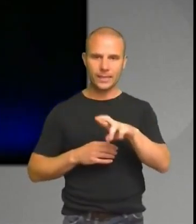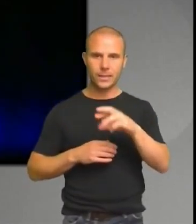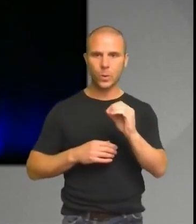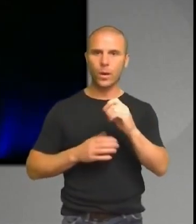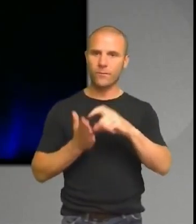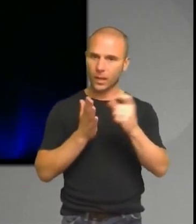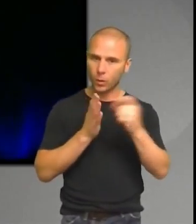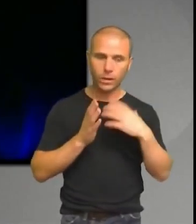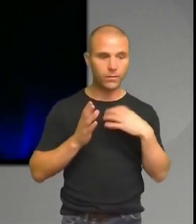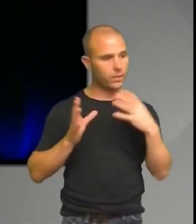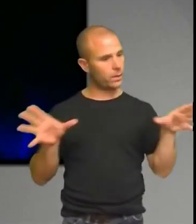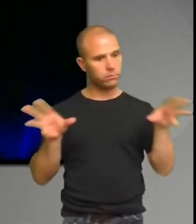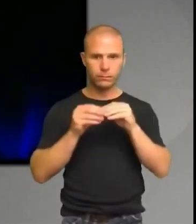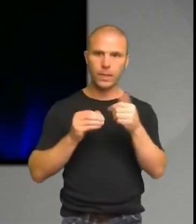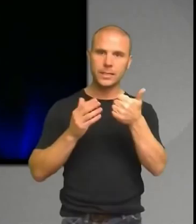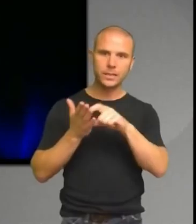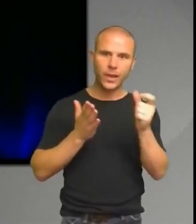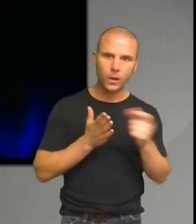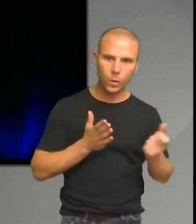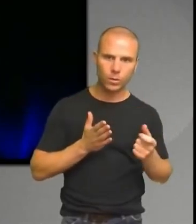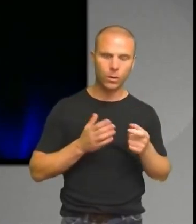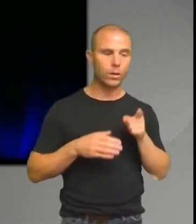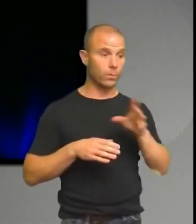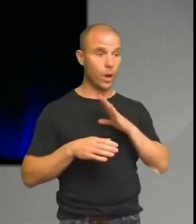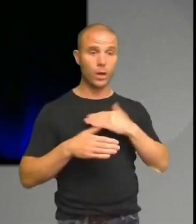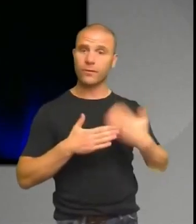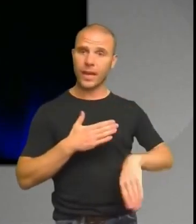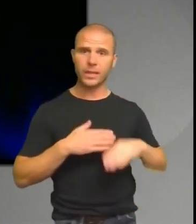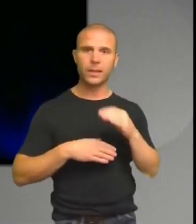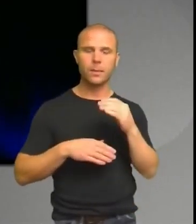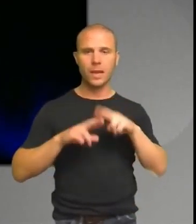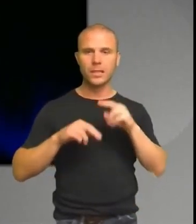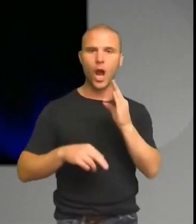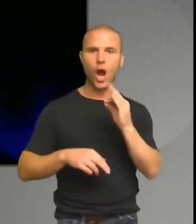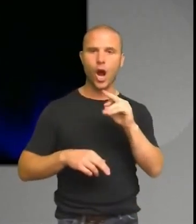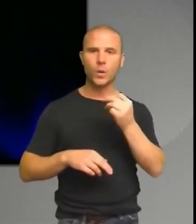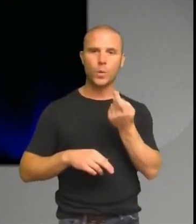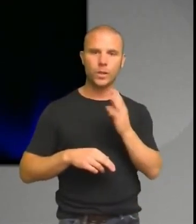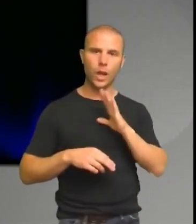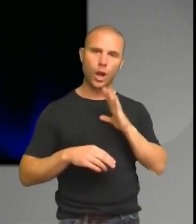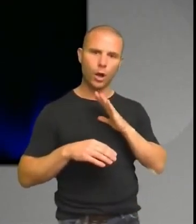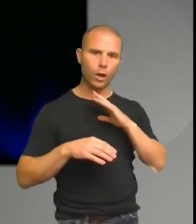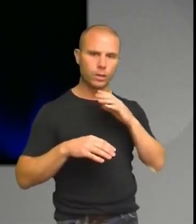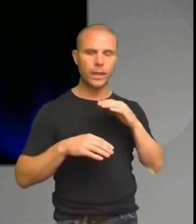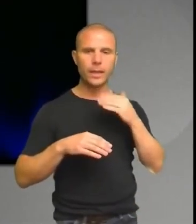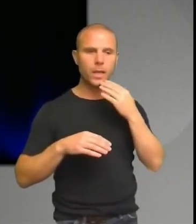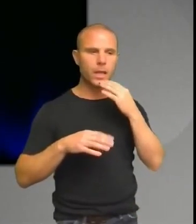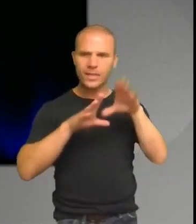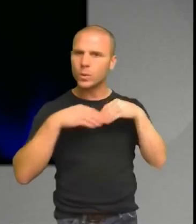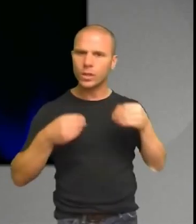operationsdata som de hade liggandes på en server på Harvard. Alltså sådär observationer. Det görs ganska mycket men det tar tid och kraft att